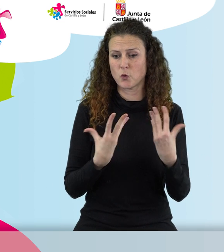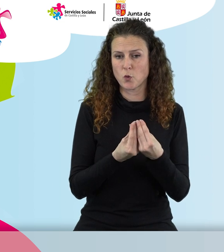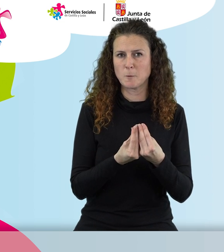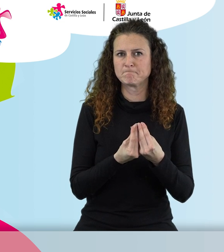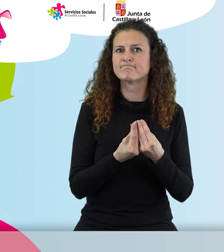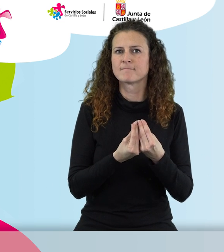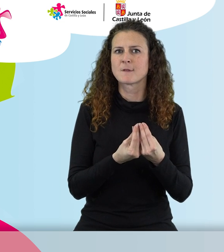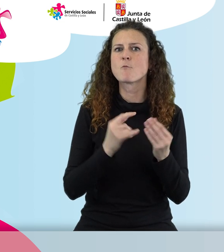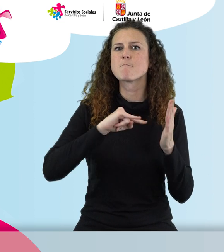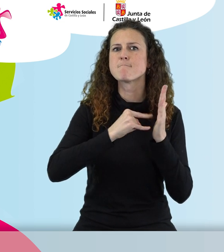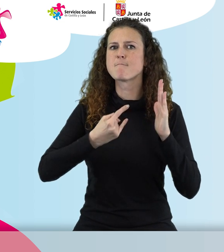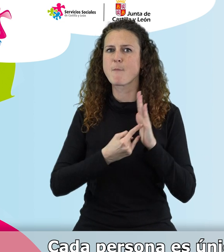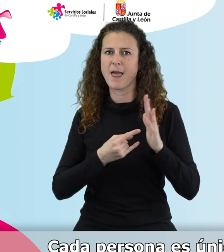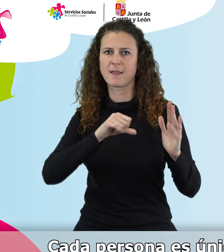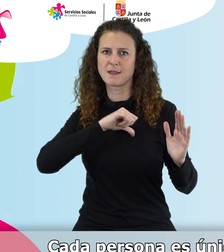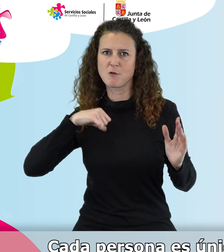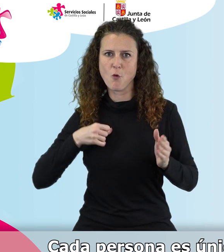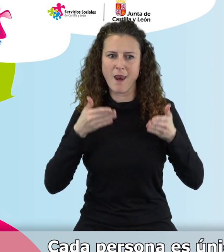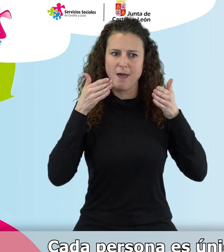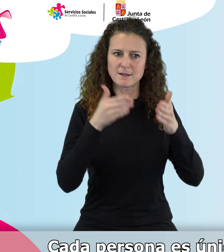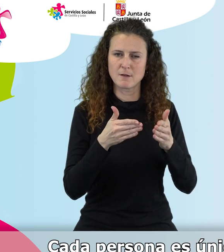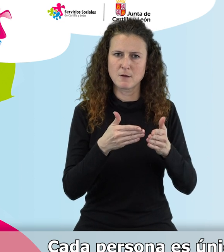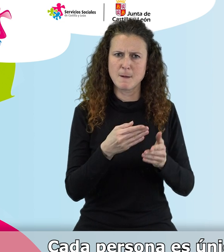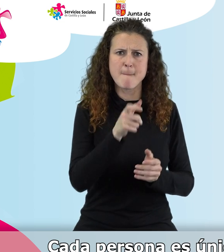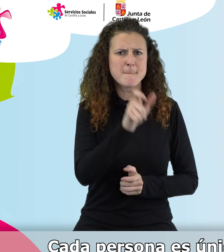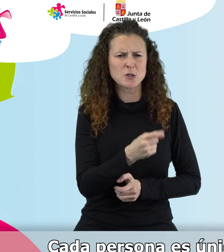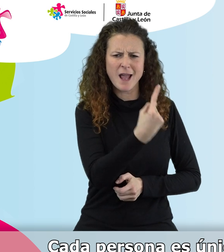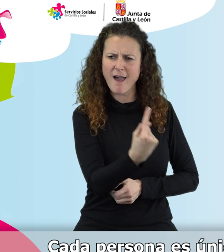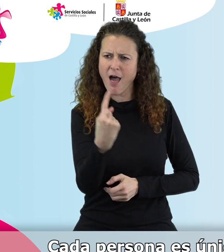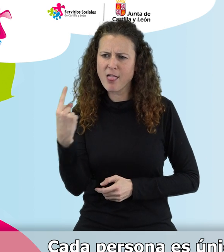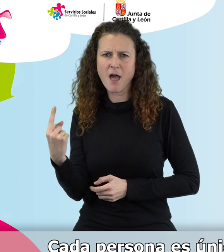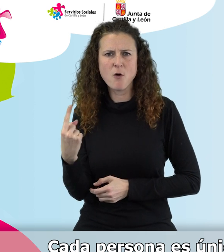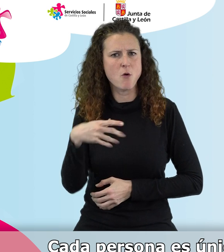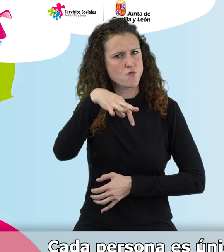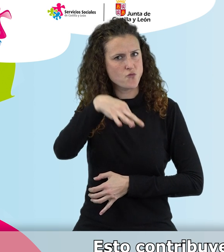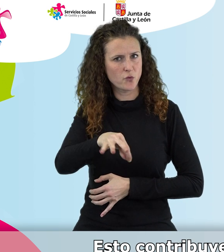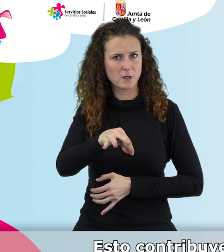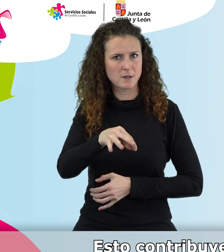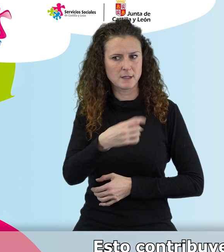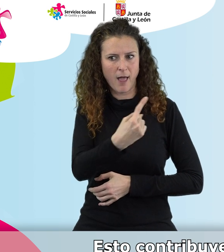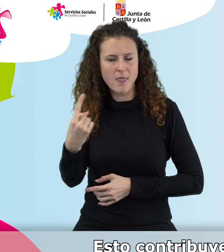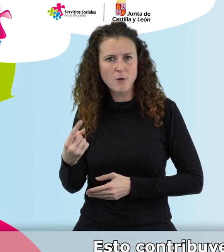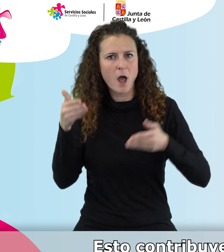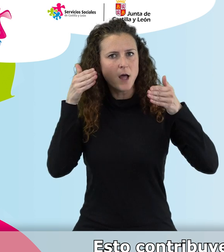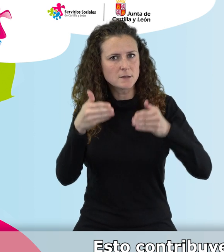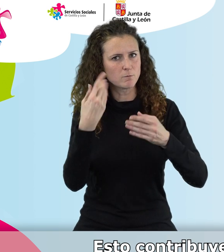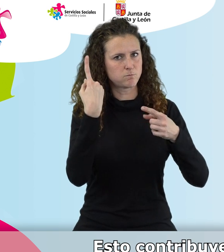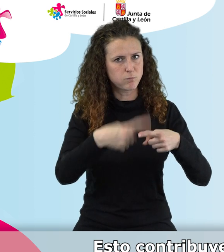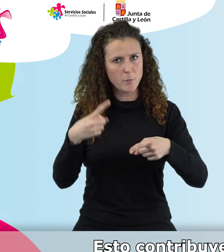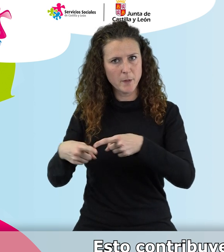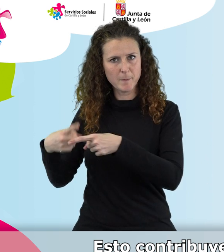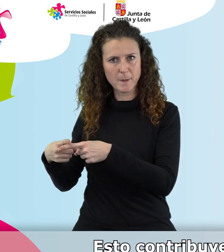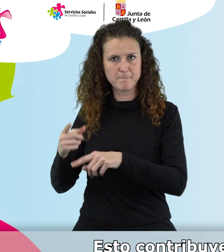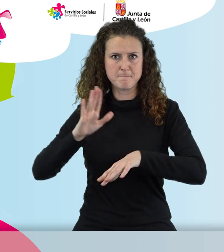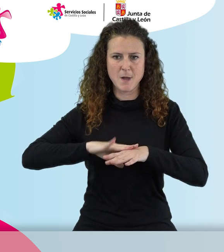plan individual de atención. Cada persona es única y, por tanto, tiene un plan de atención diferente. Esto contribuye a apoyar y